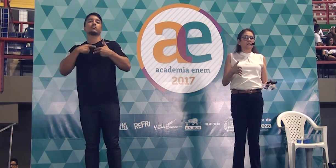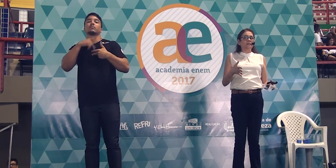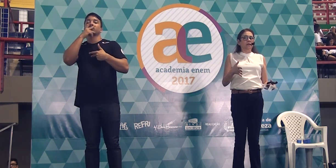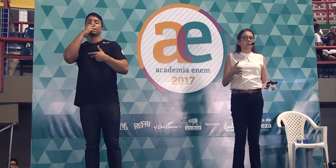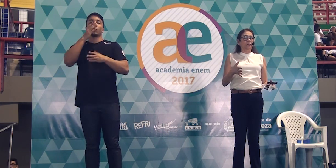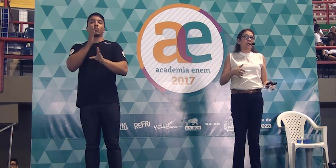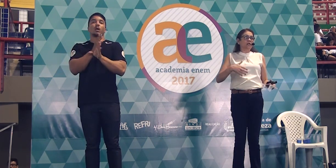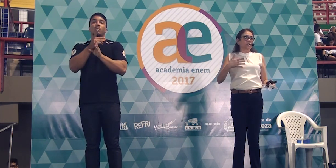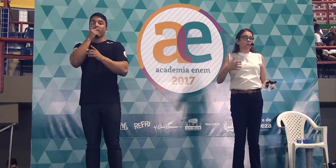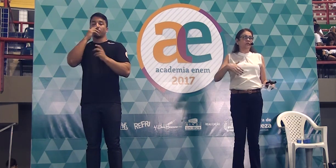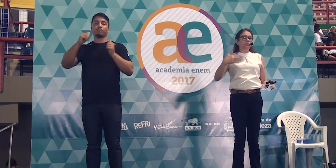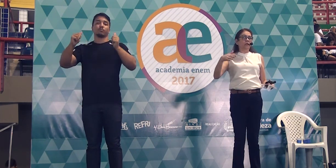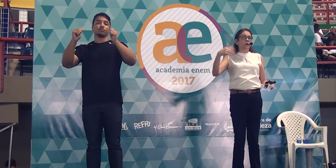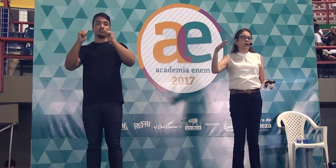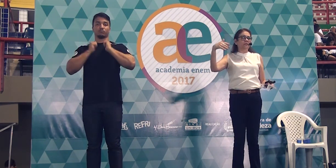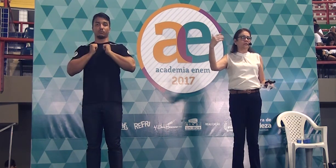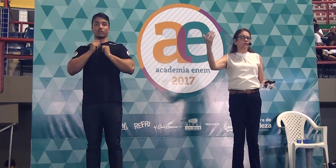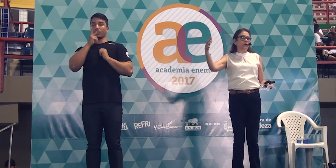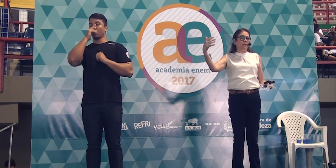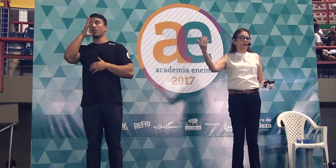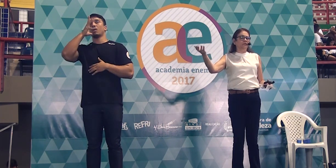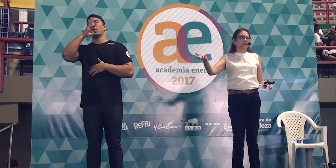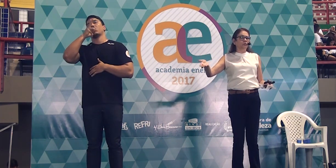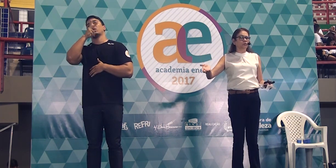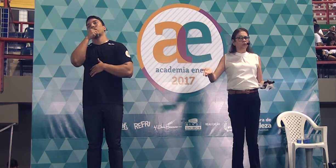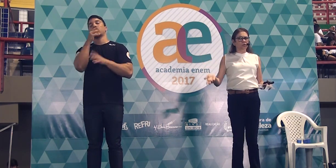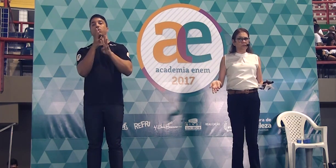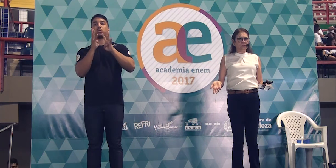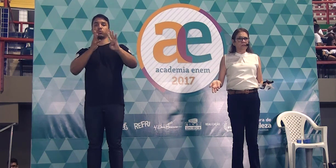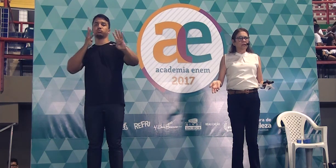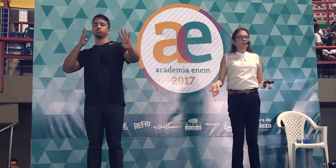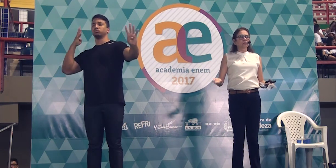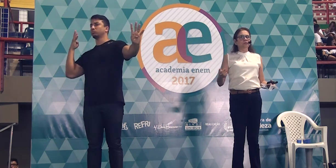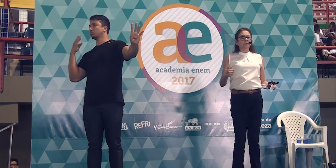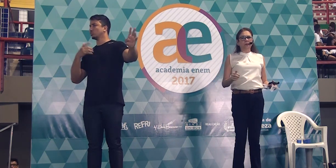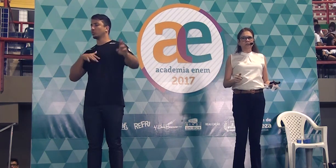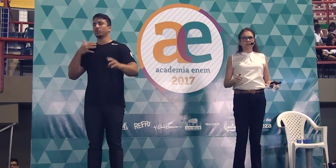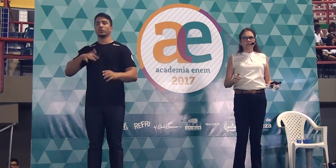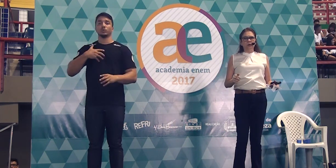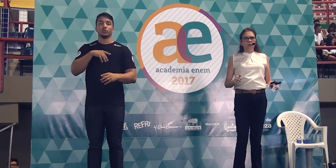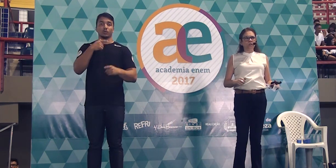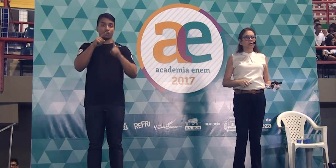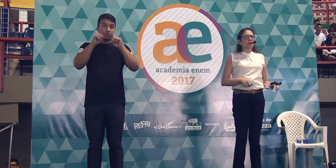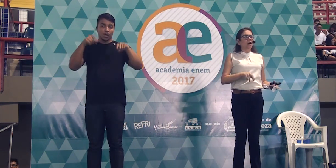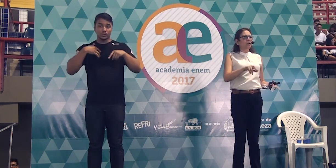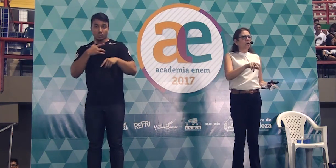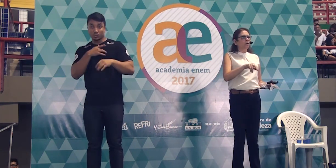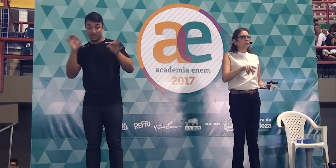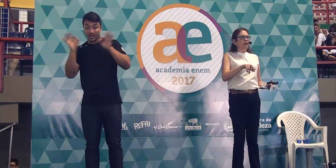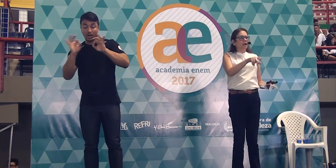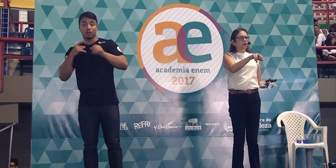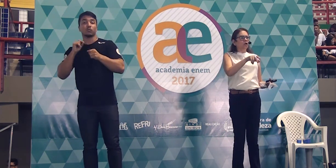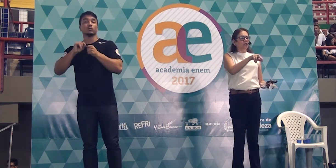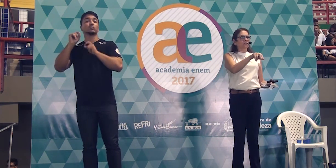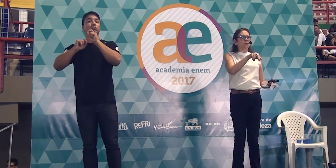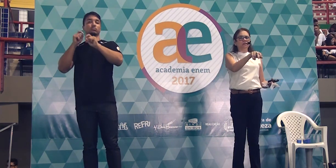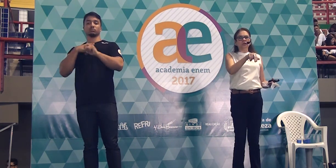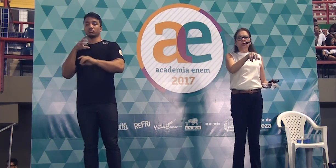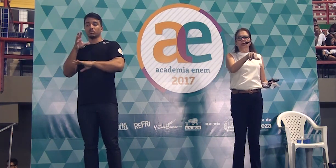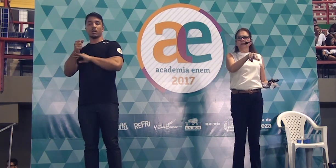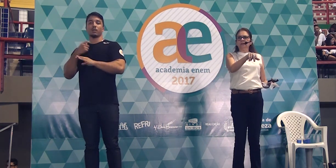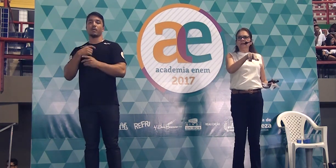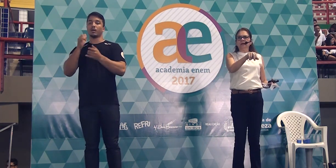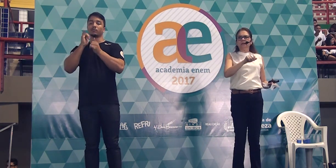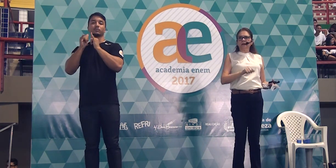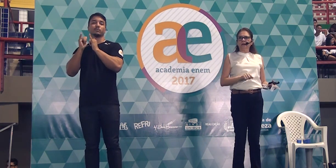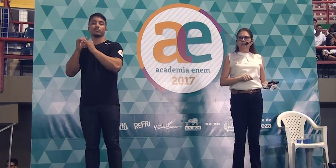por acomodação e acham que vão demorar se forem para a fila do SUS, não tem plano de saúde, aí olham lá e colocam seus